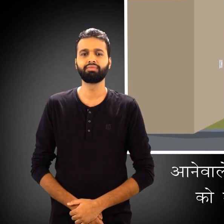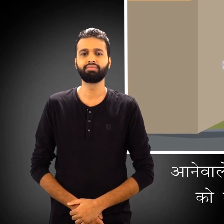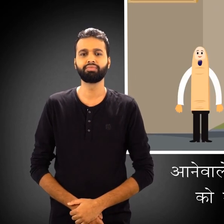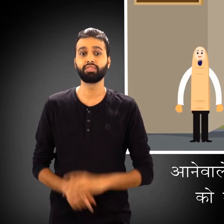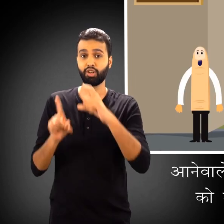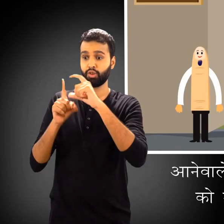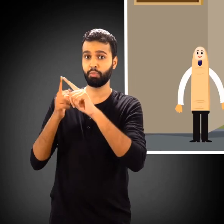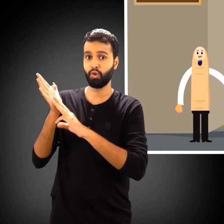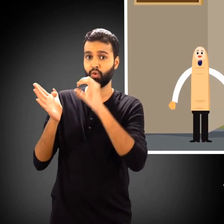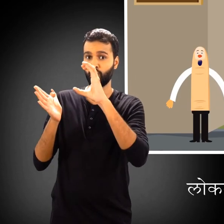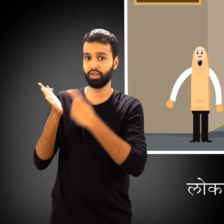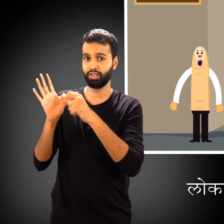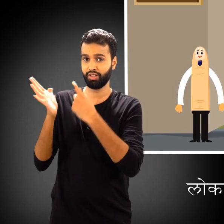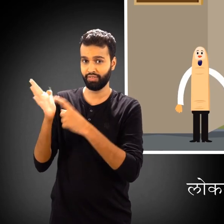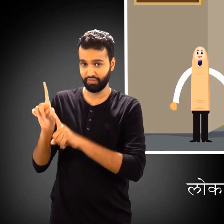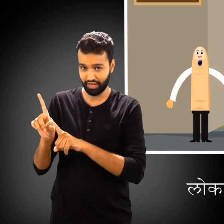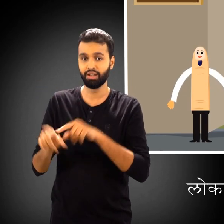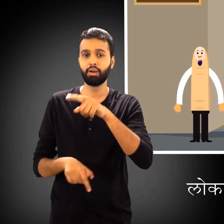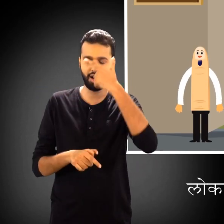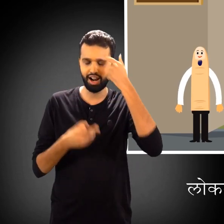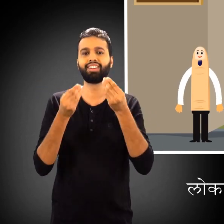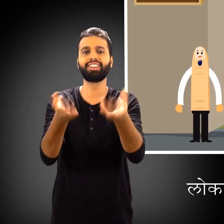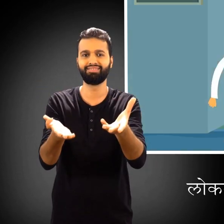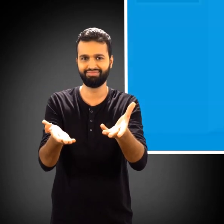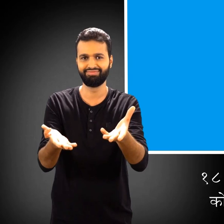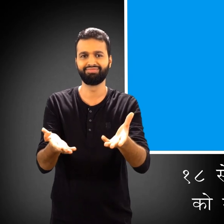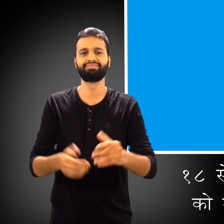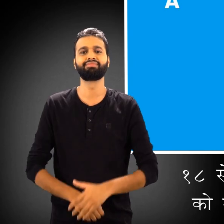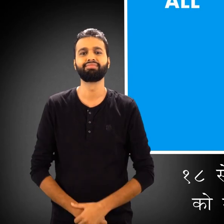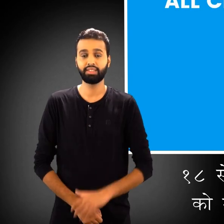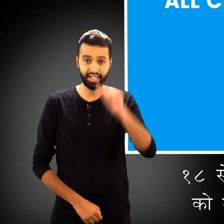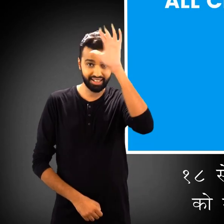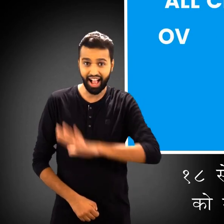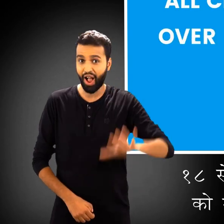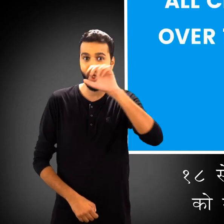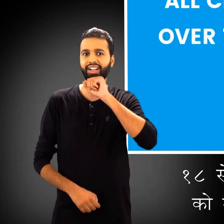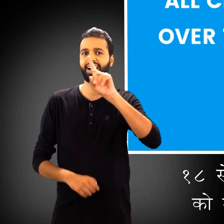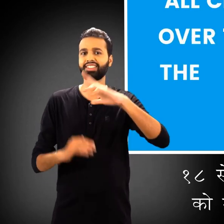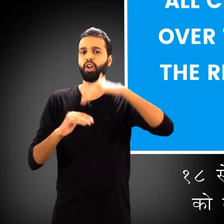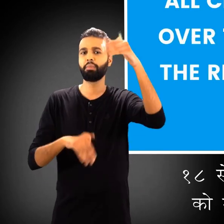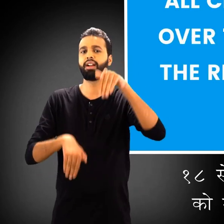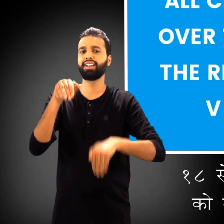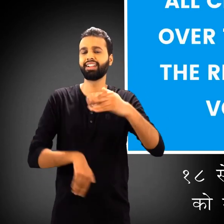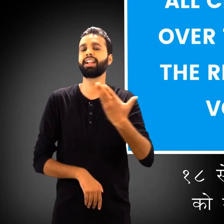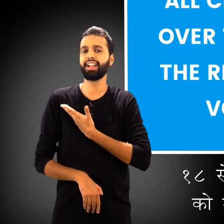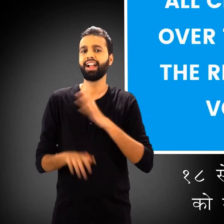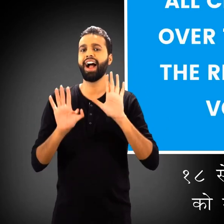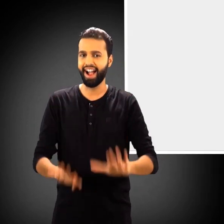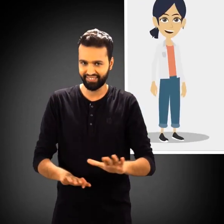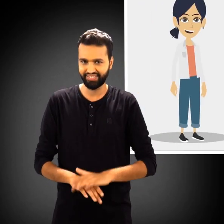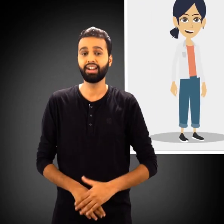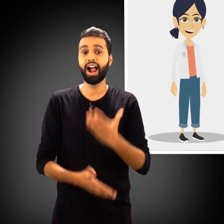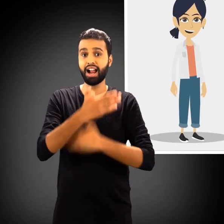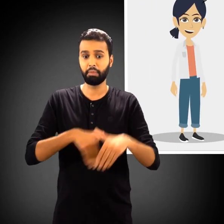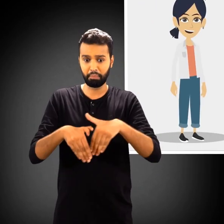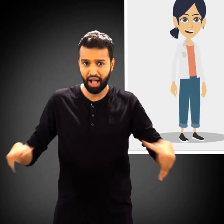करने में बाधाना बनने दे लोक तंत्र को एक उचित अफसर दे अठारा से अधिक आयू वाले नागरिकों को मतदान का समान